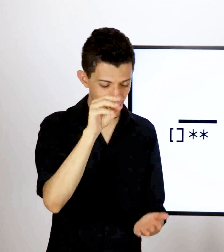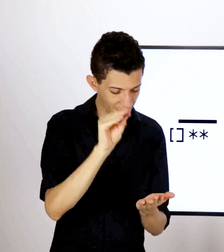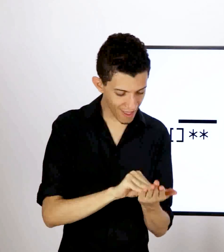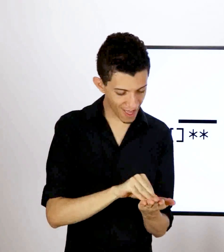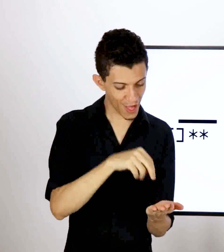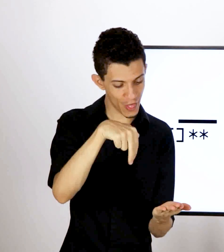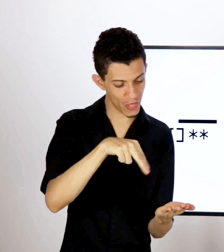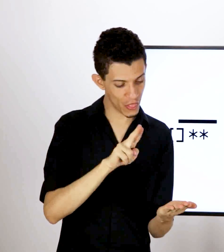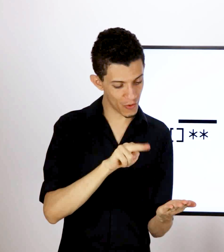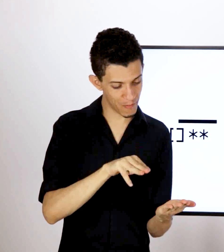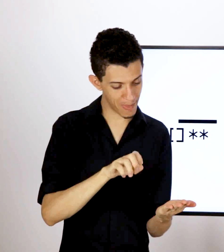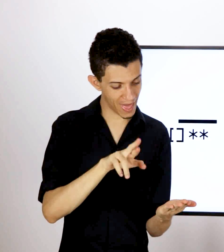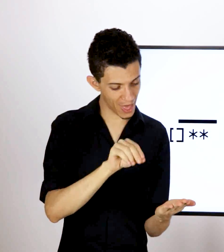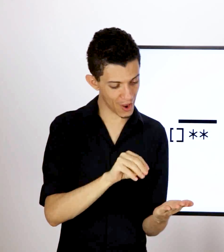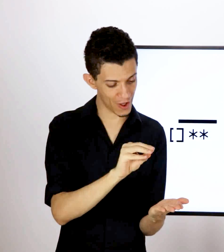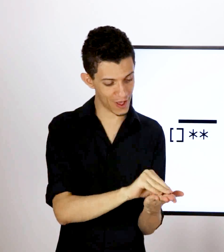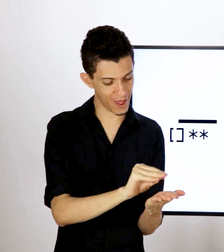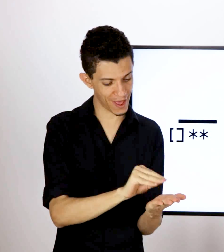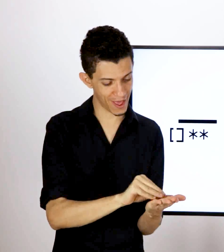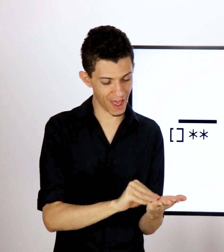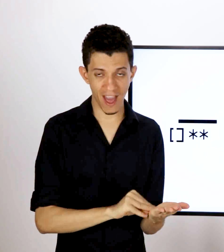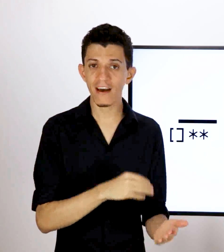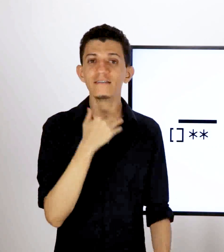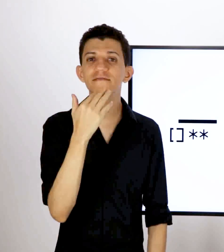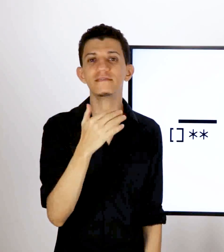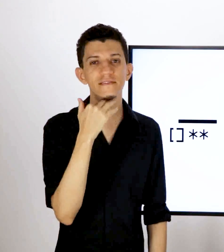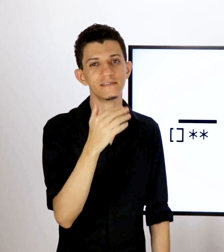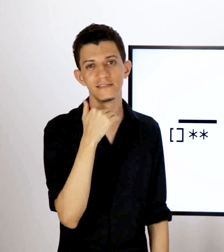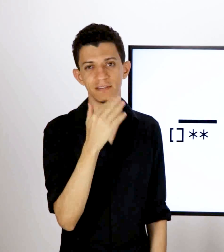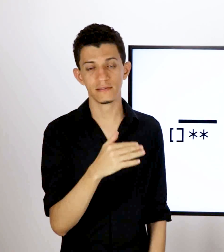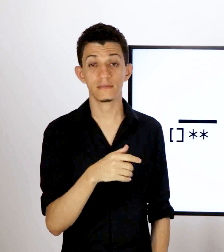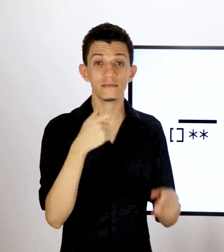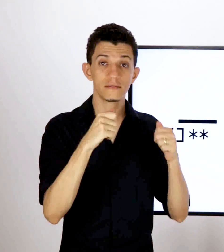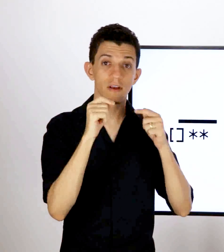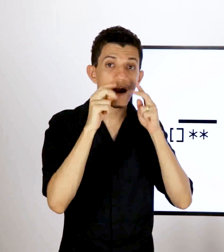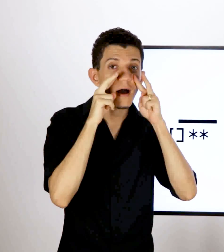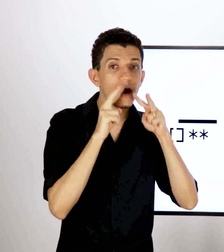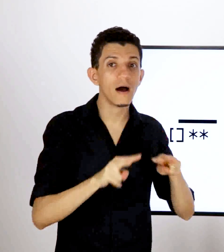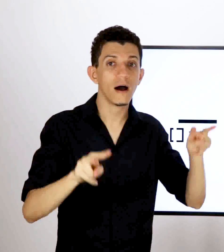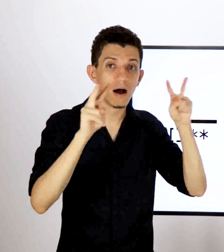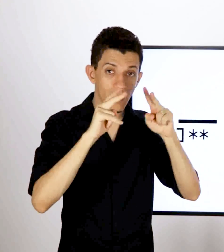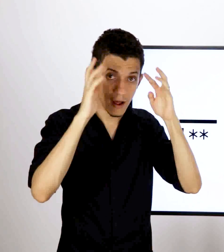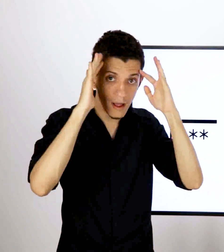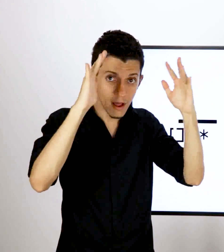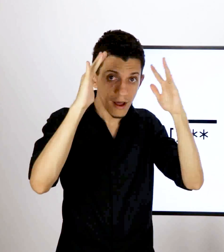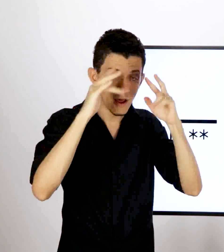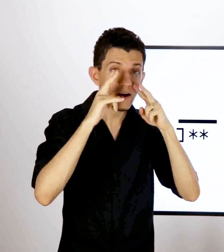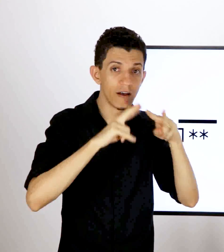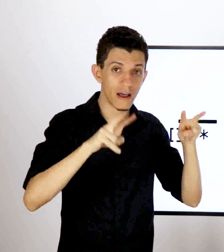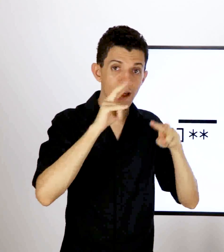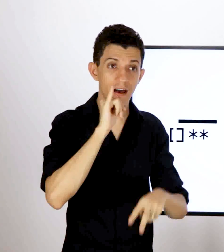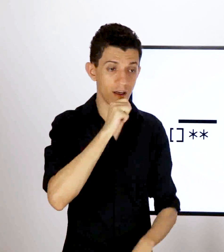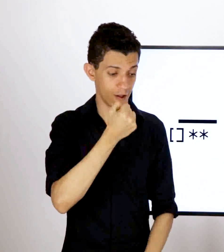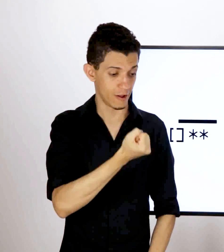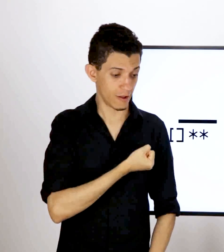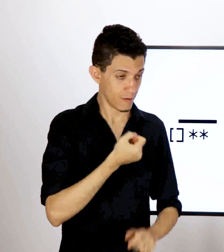e escrevem no papel, número. Fazer aquela listinha de sinais. Isso não resolve absolutamente nada. Observe a